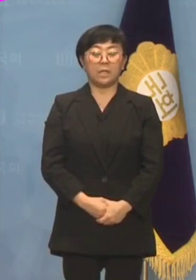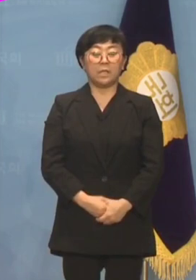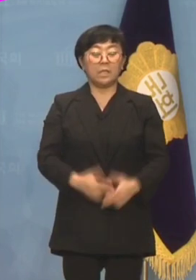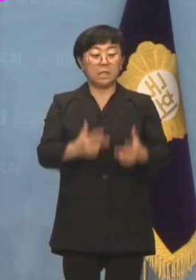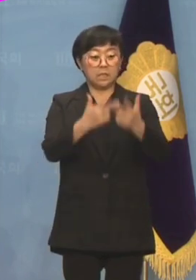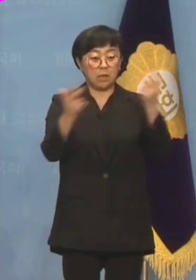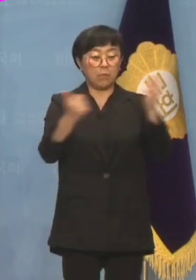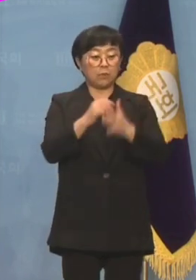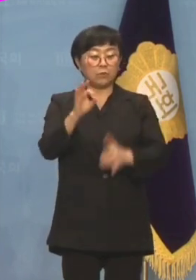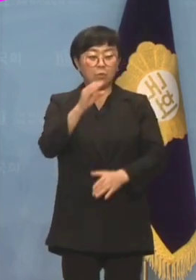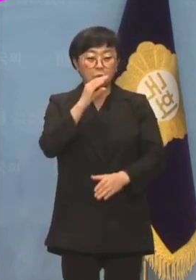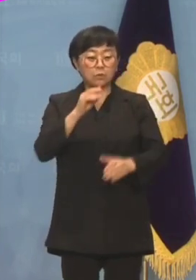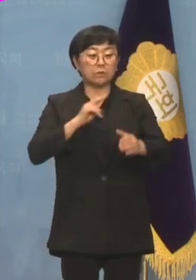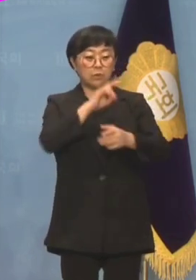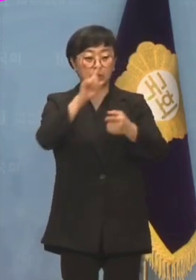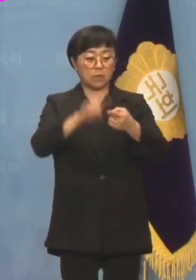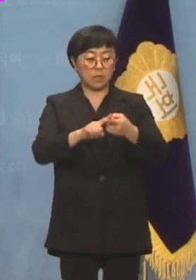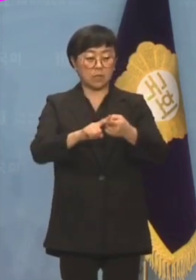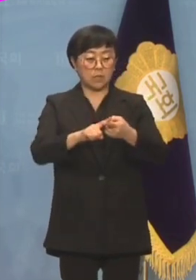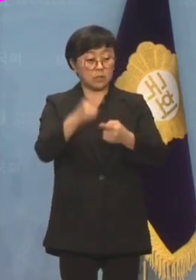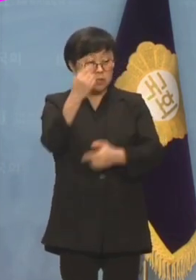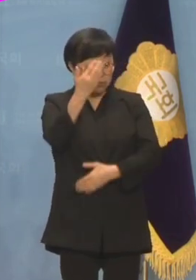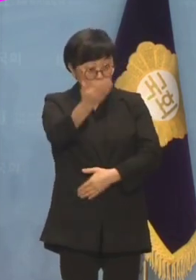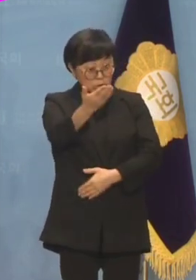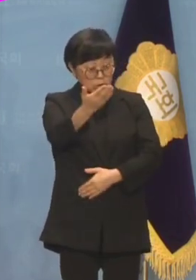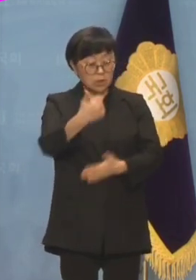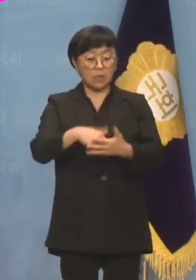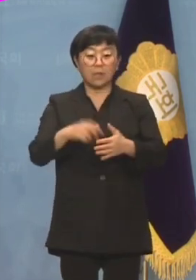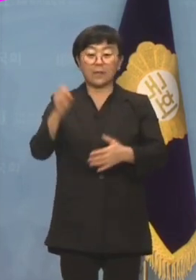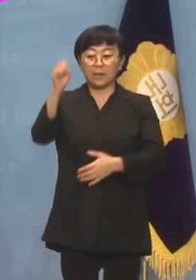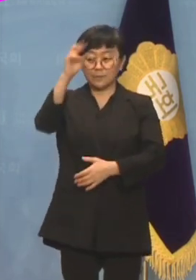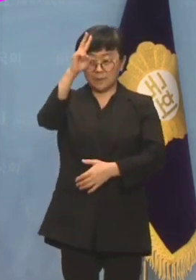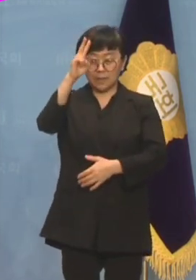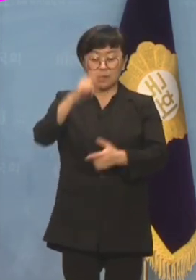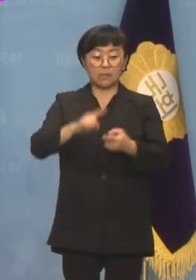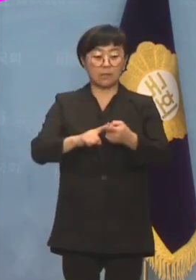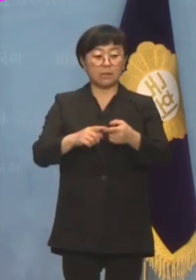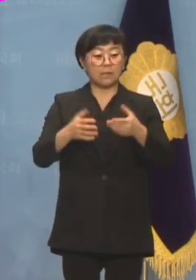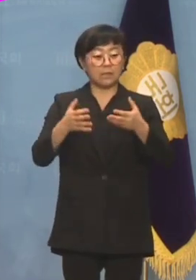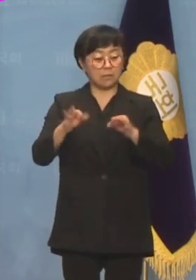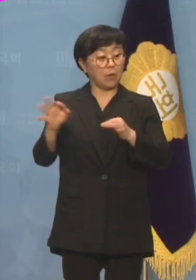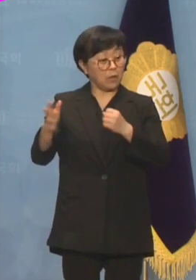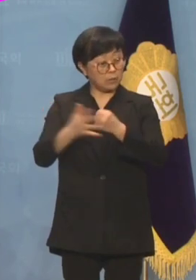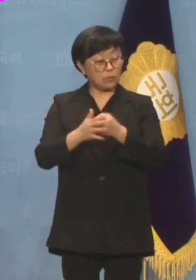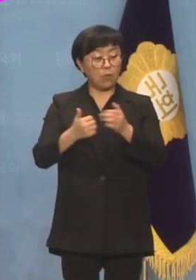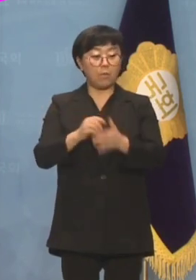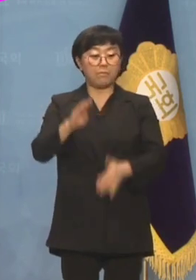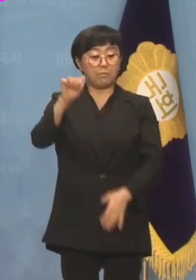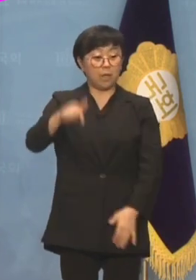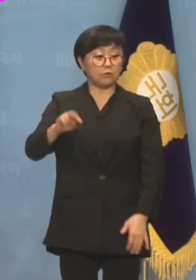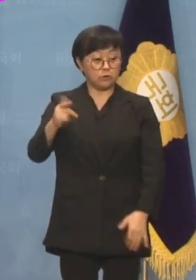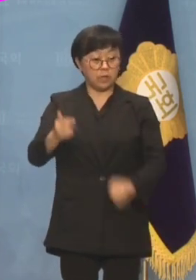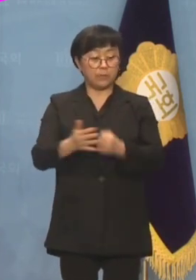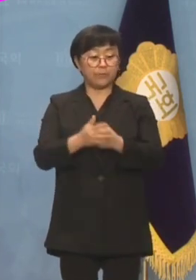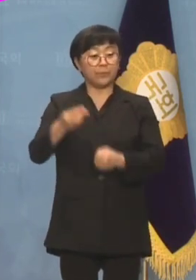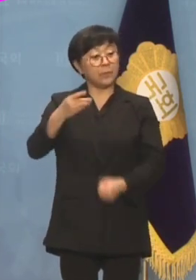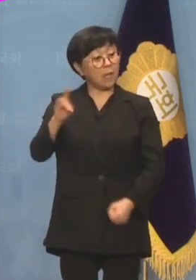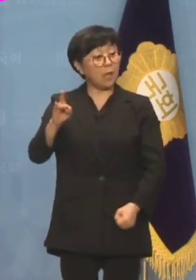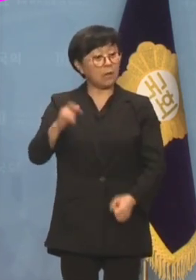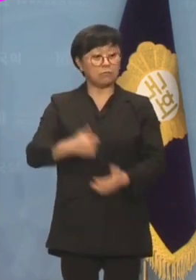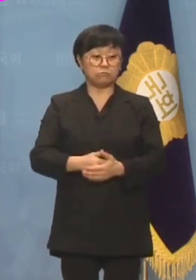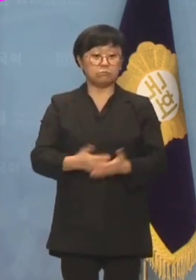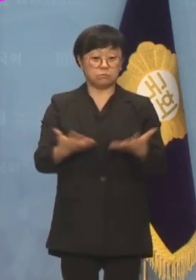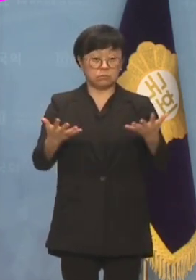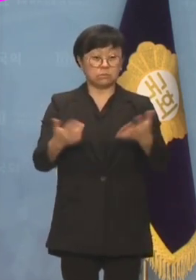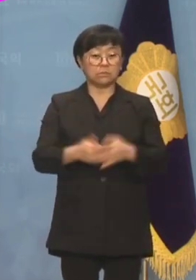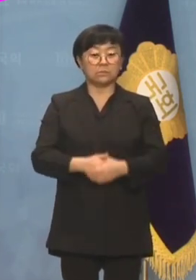이 대표는 돈본트 의혹에 대한 기자들의 질문에 뜬금없이 김연아는, 박순자는, 태영호는